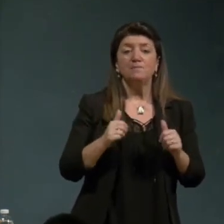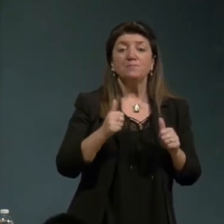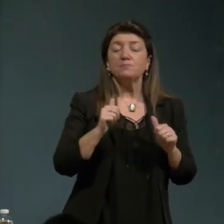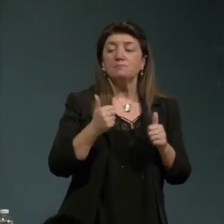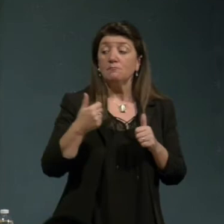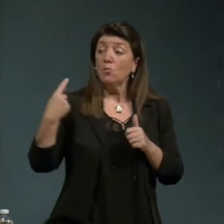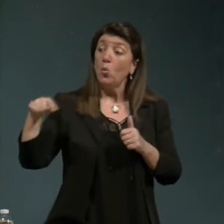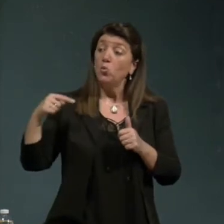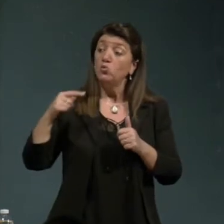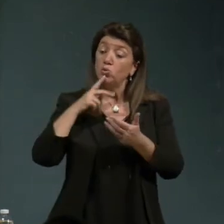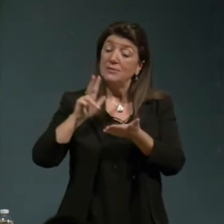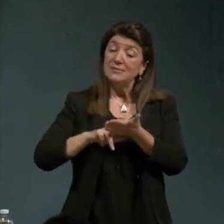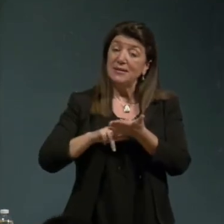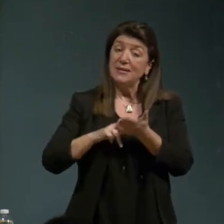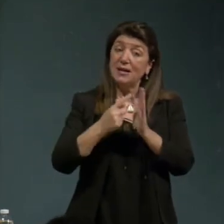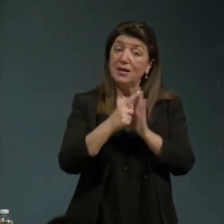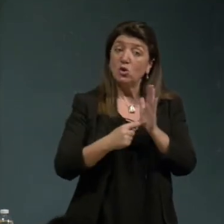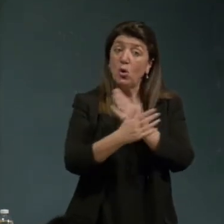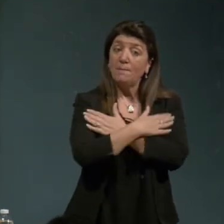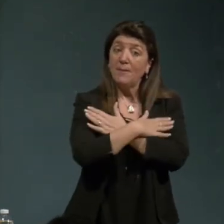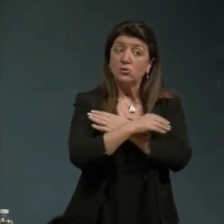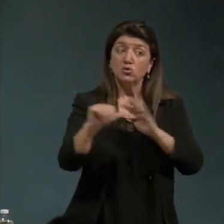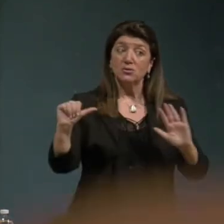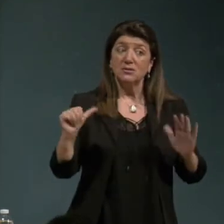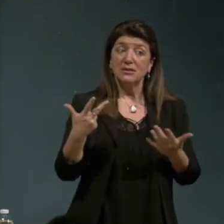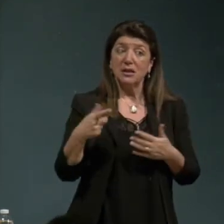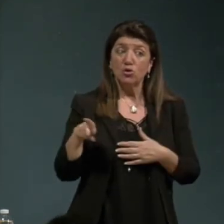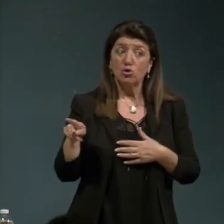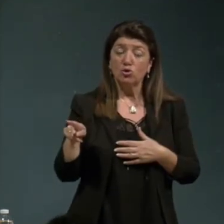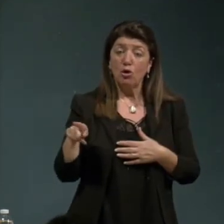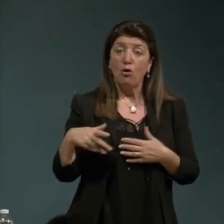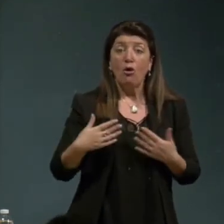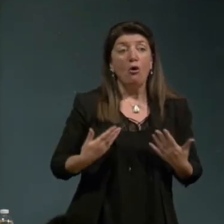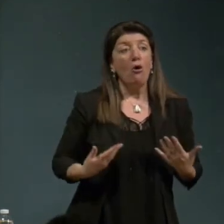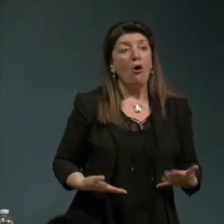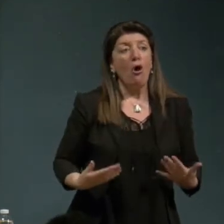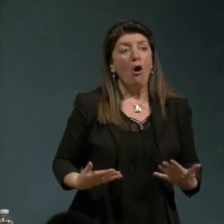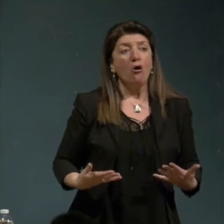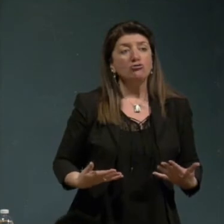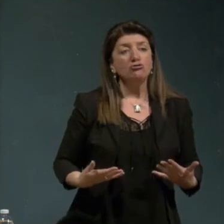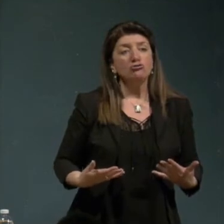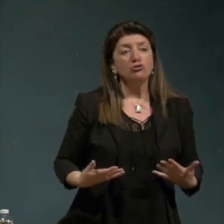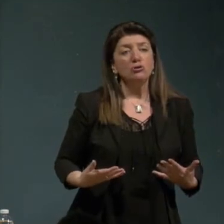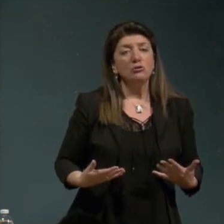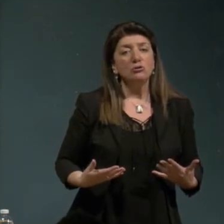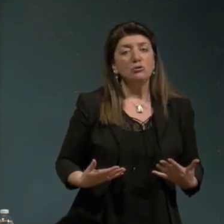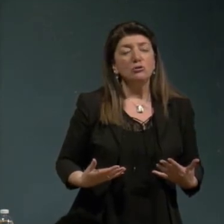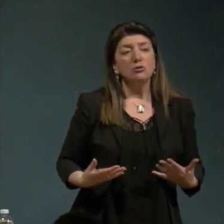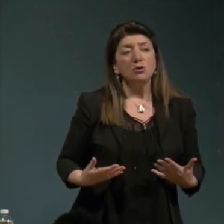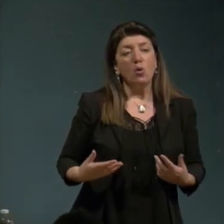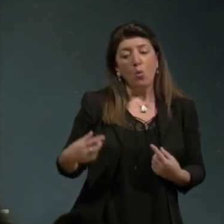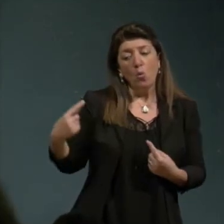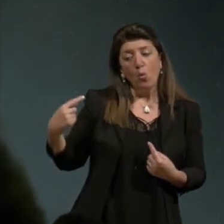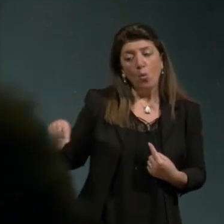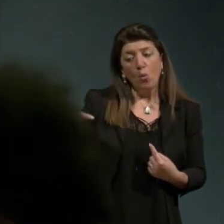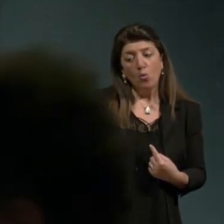68 oggi in tutta una parte dei giovani